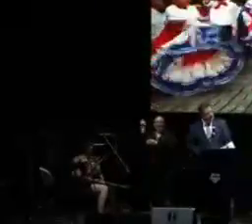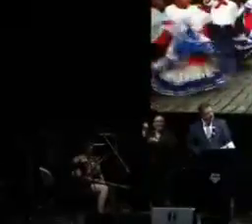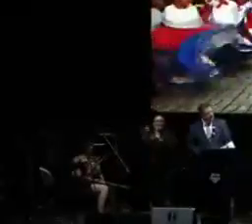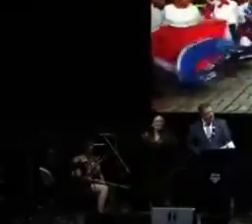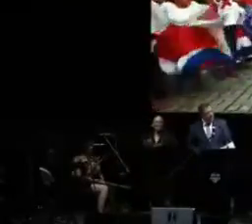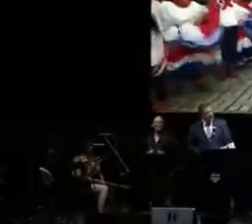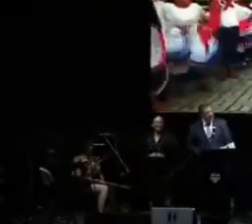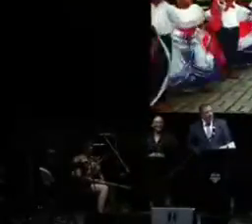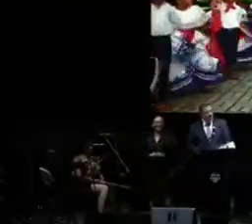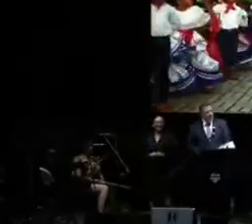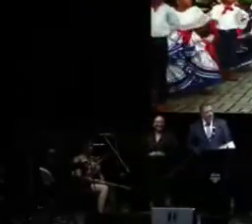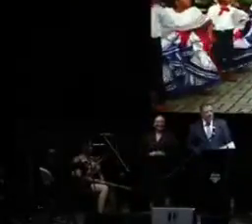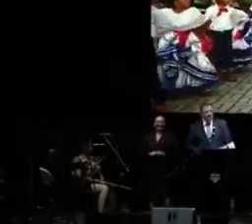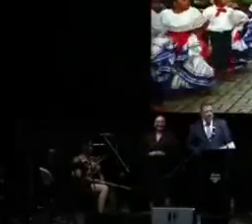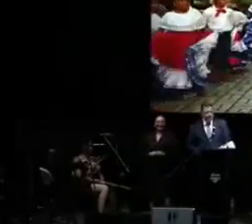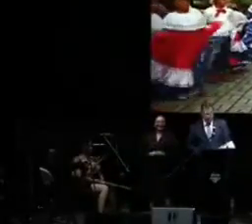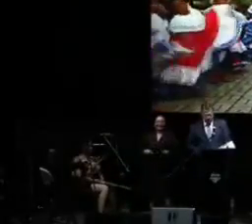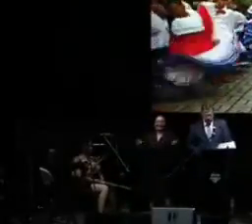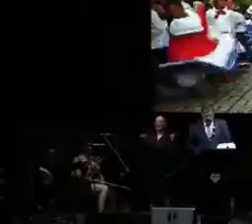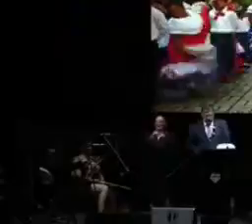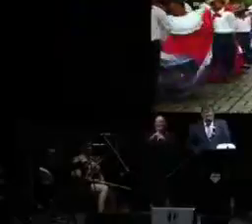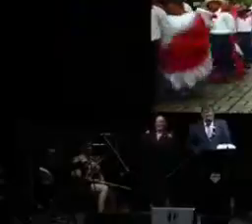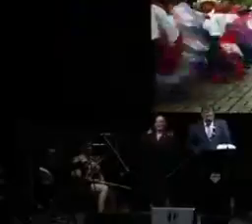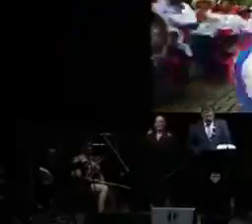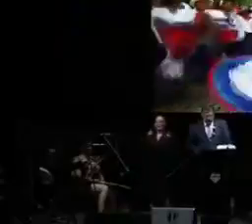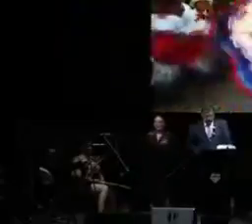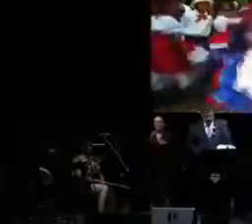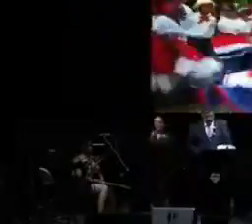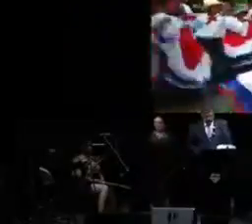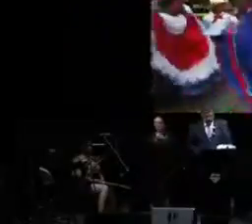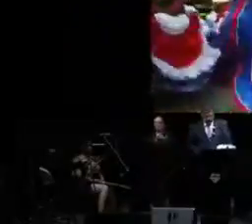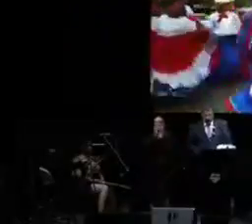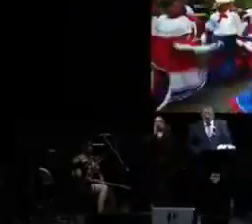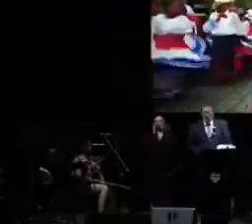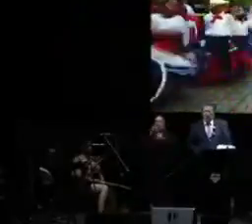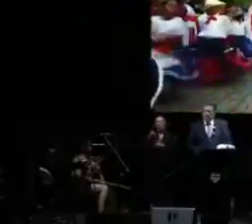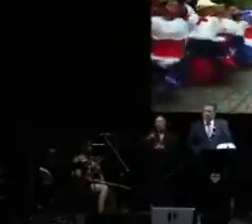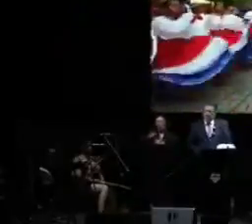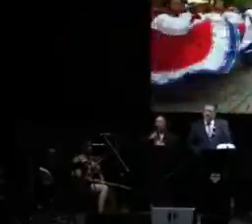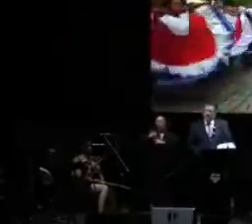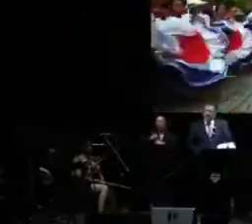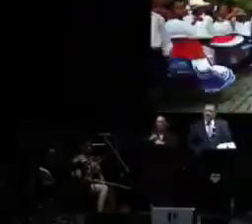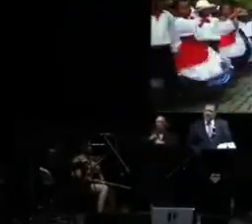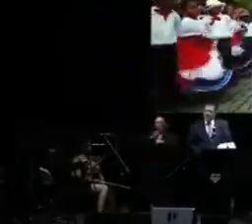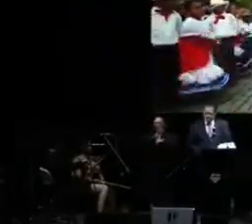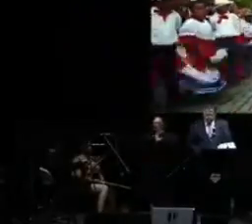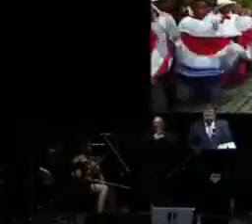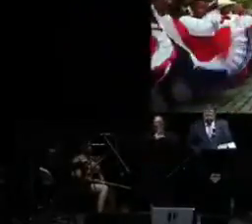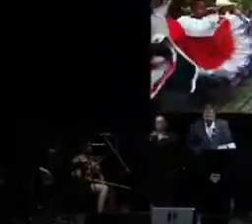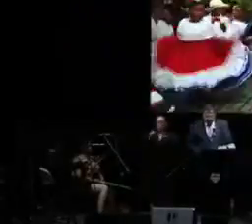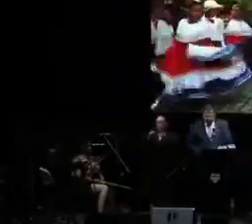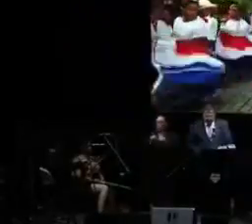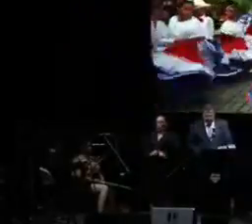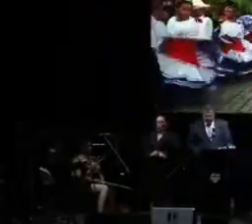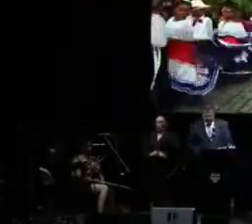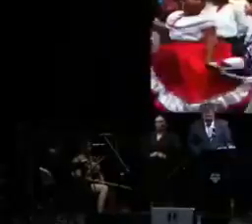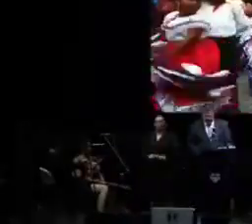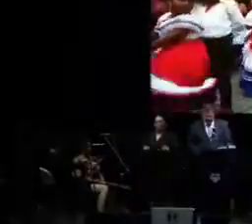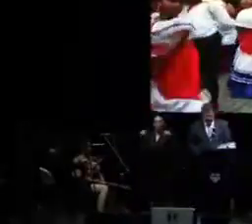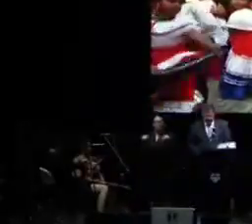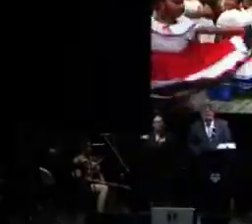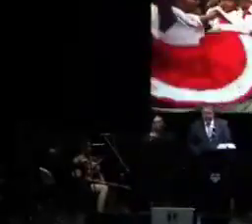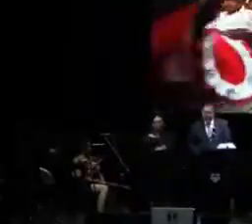grito o el cañón de un soldado. Porque en el gran coro de esta nación